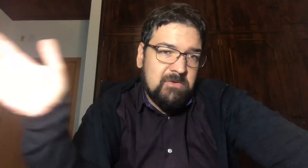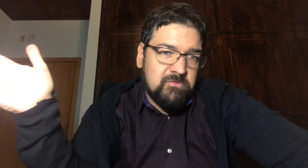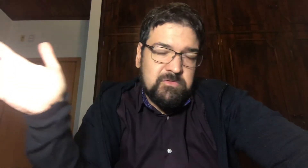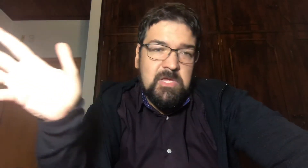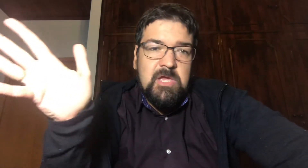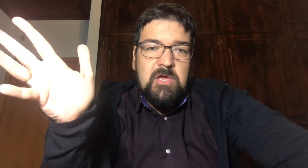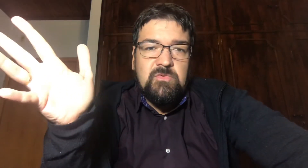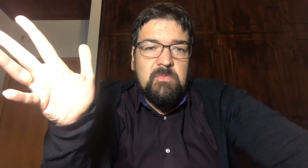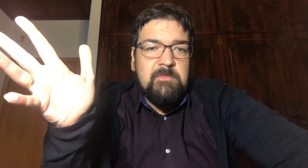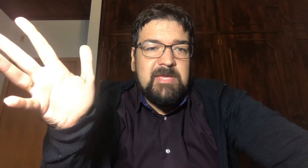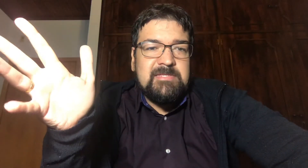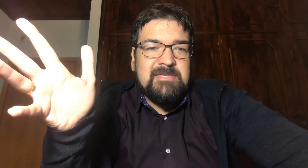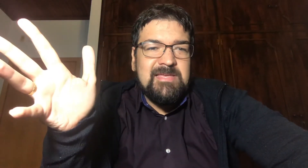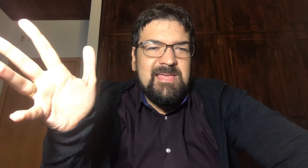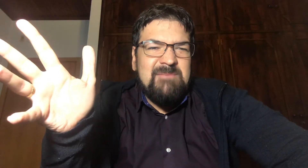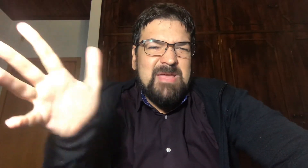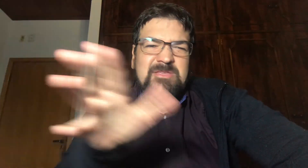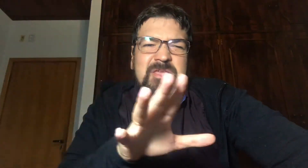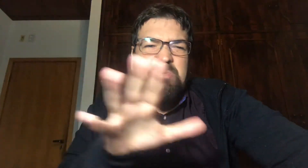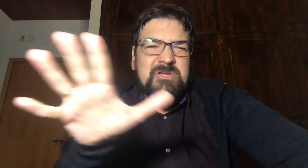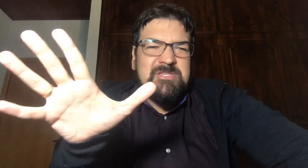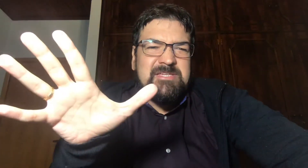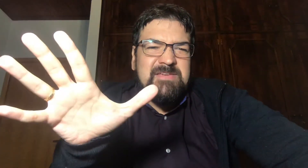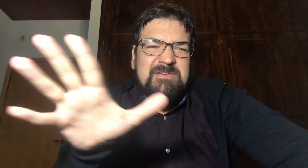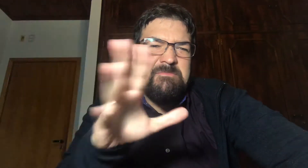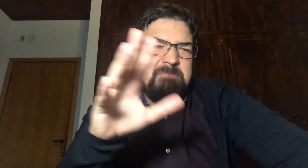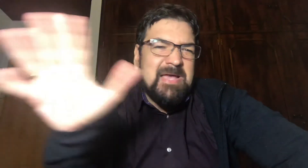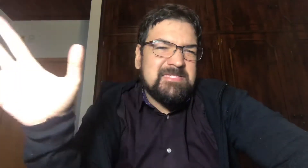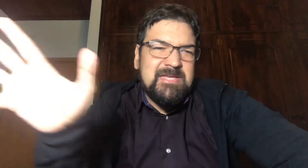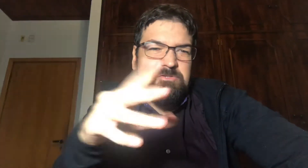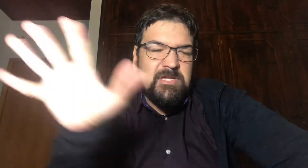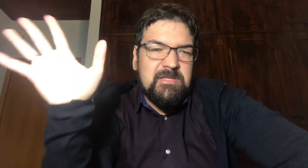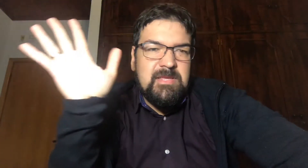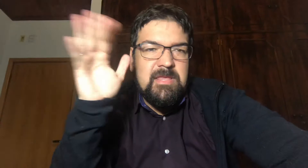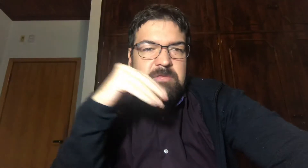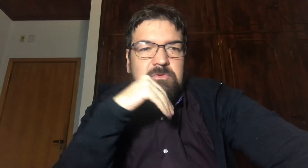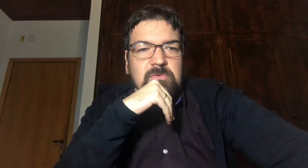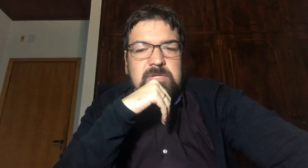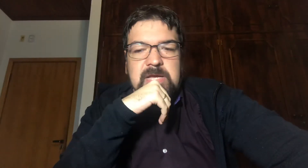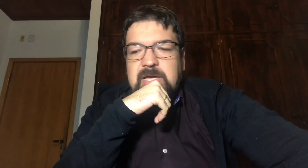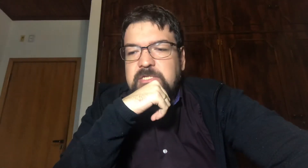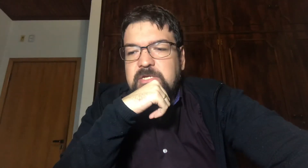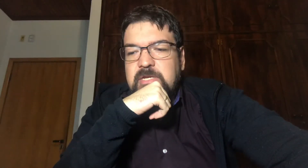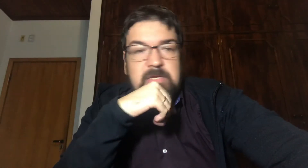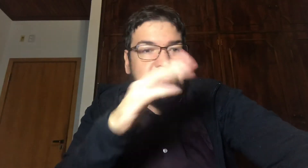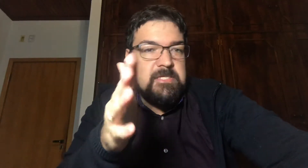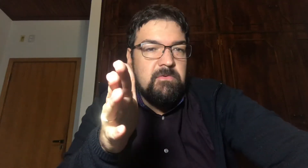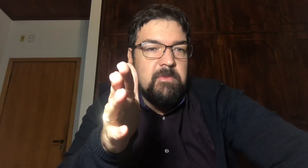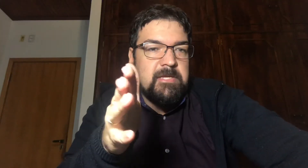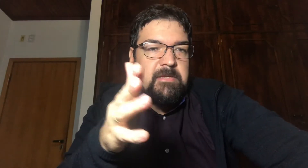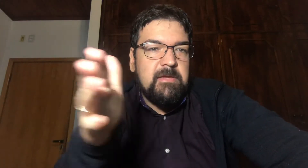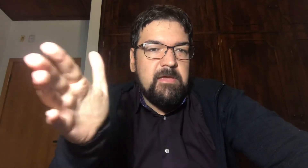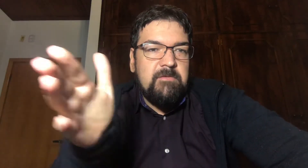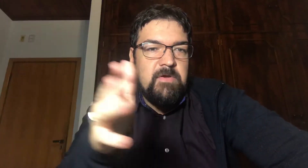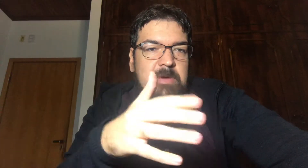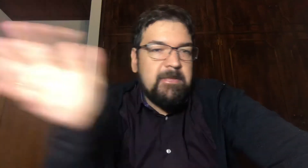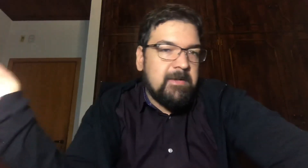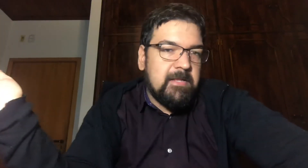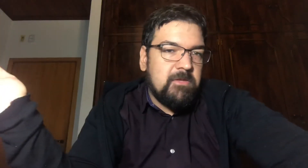Barros Normalmente, mas é tal negócio, hein Vem com um palhaçado, já deleto logo de cara Já, assim como aqui, veio uma retardada